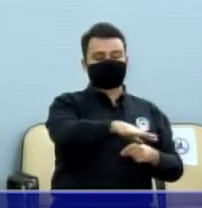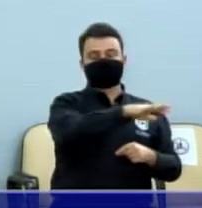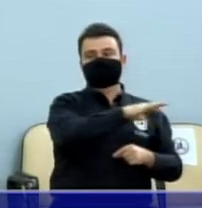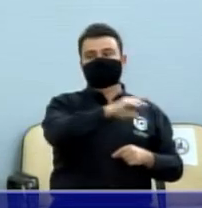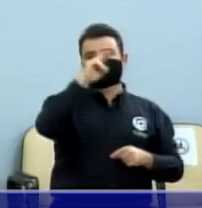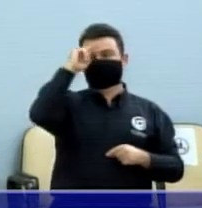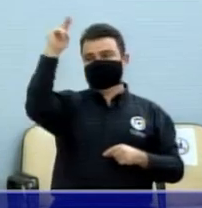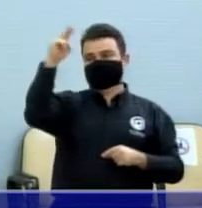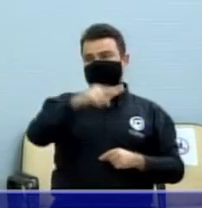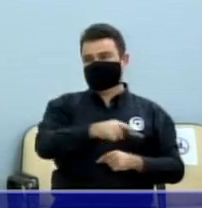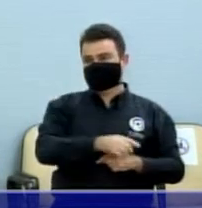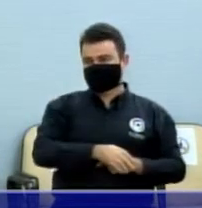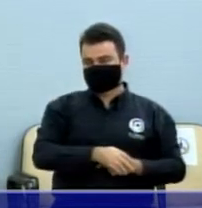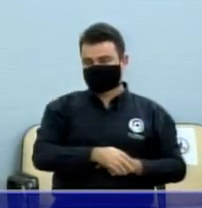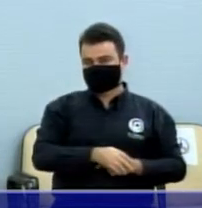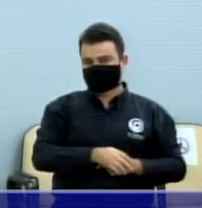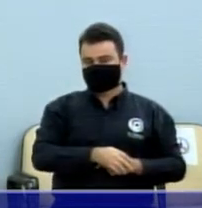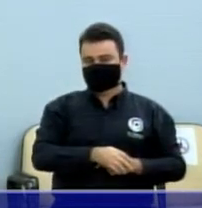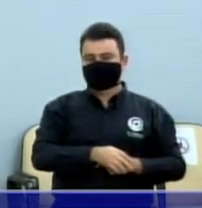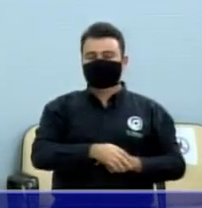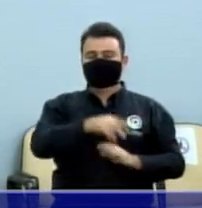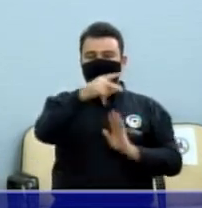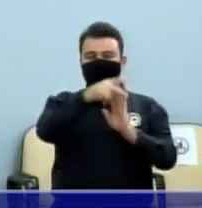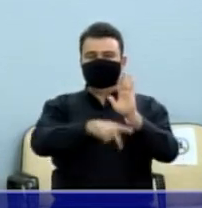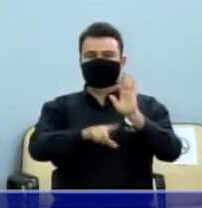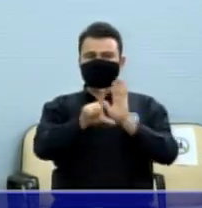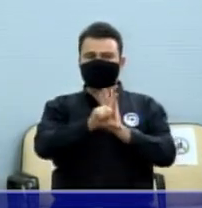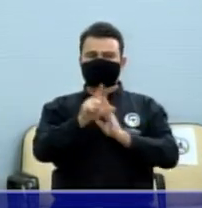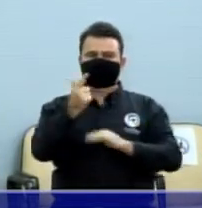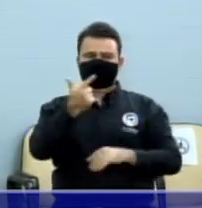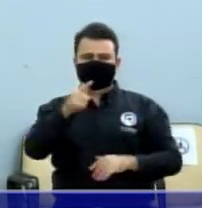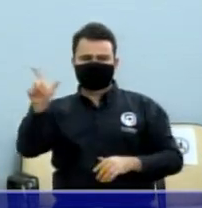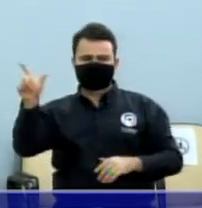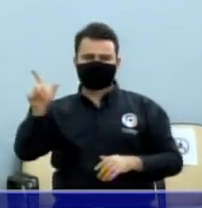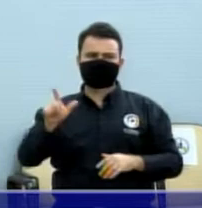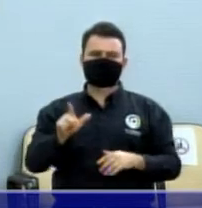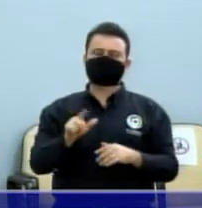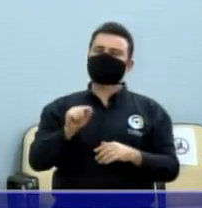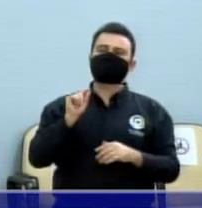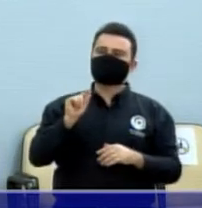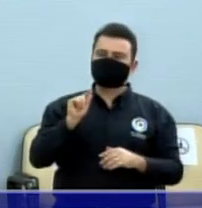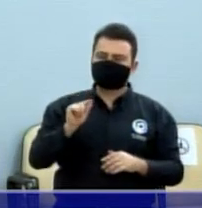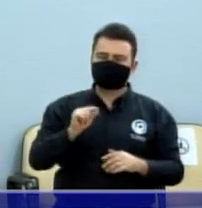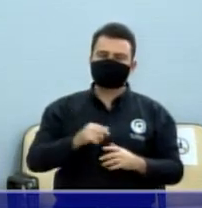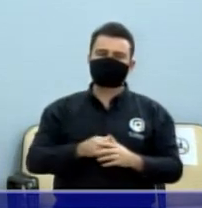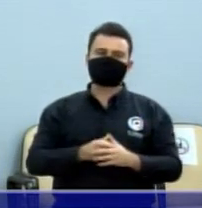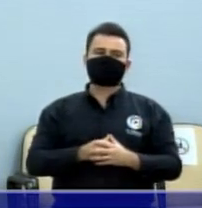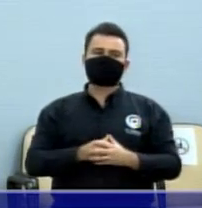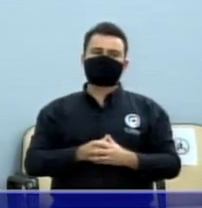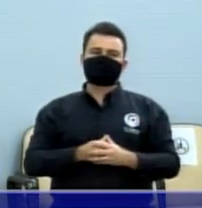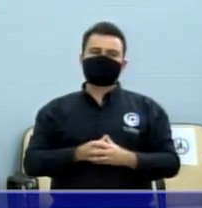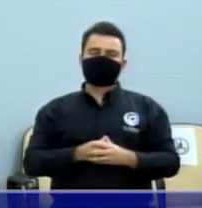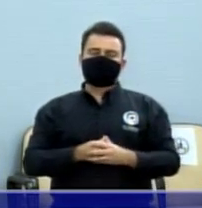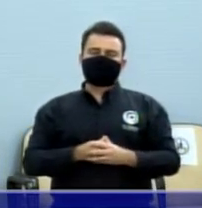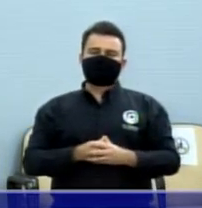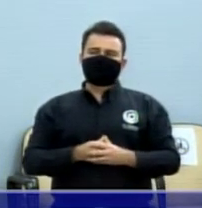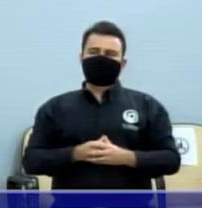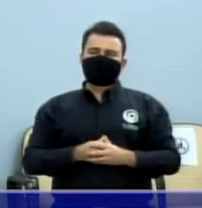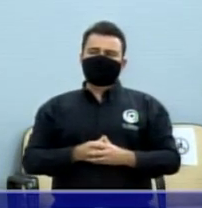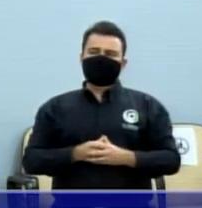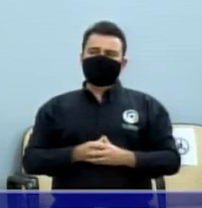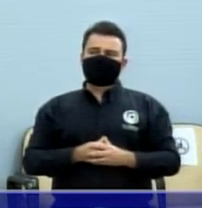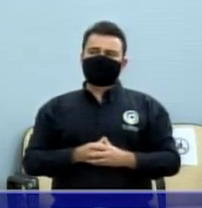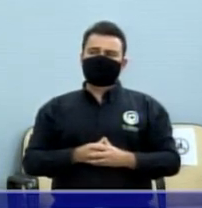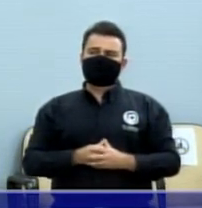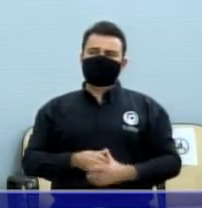Outro projeto, dispõe sobre a entrada de alimentos, esse é o do cinema, que já está, não tem nada a ver com o município, e sobre a